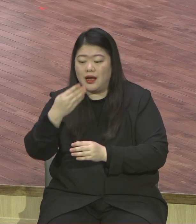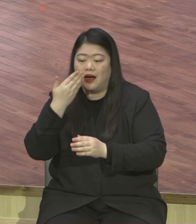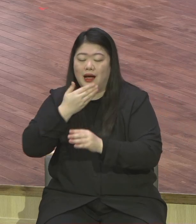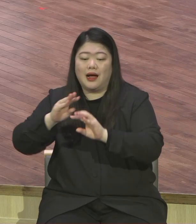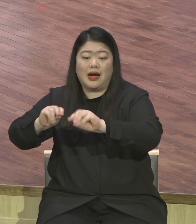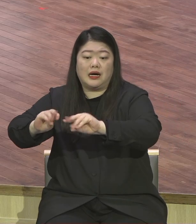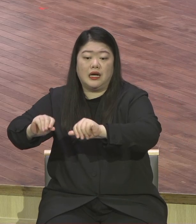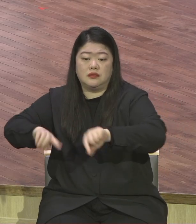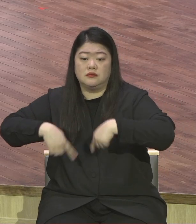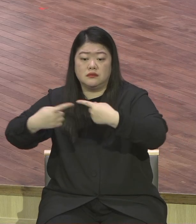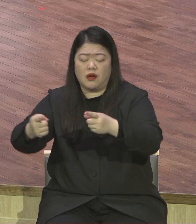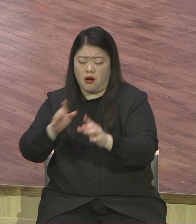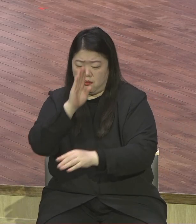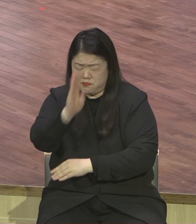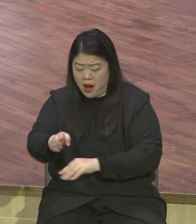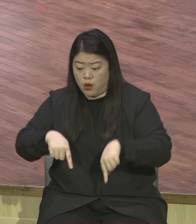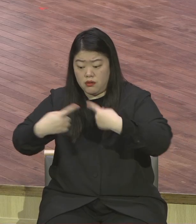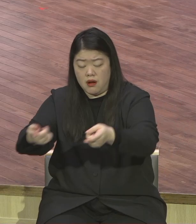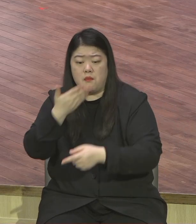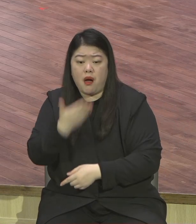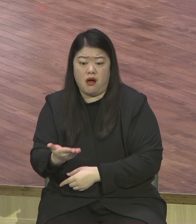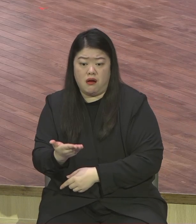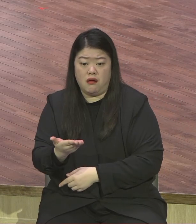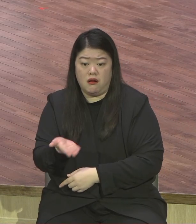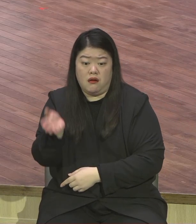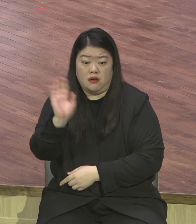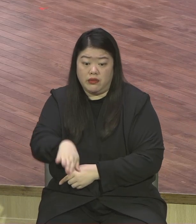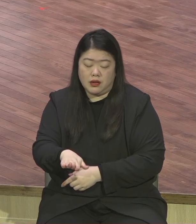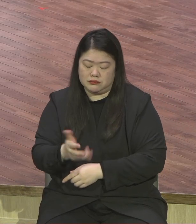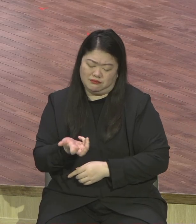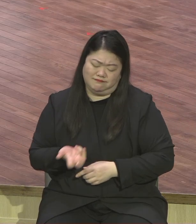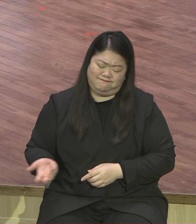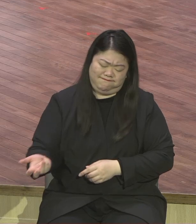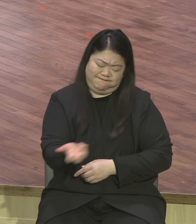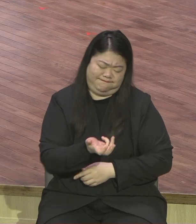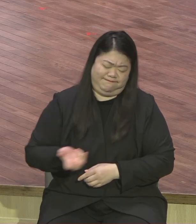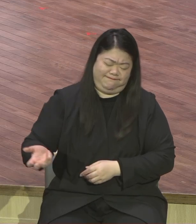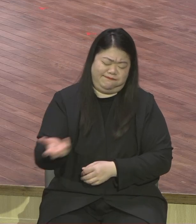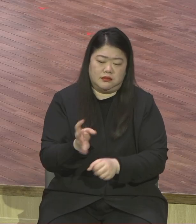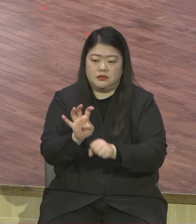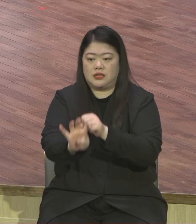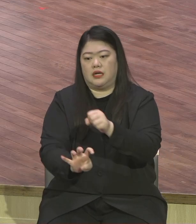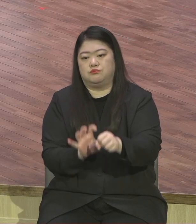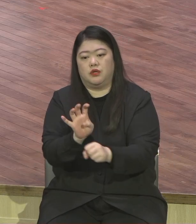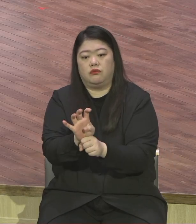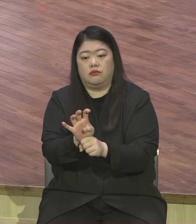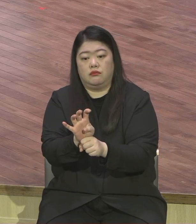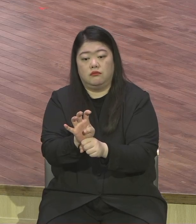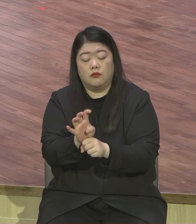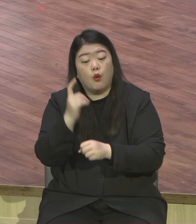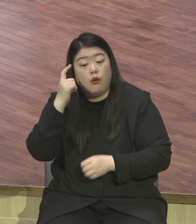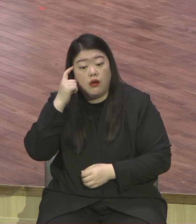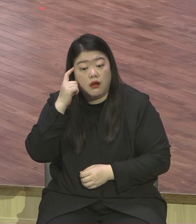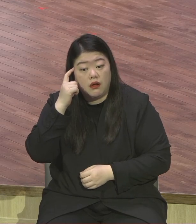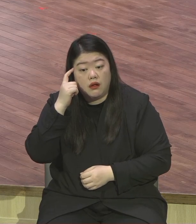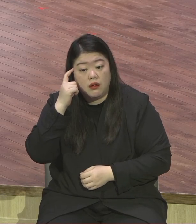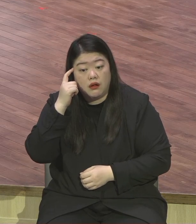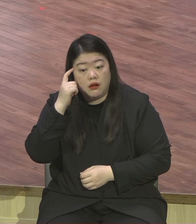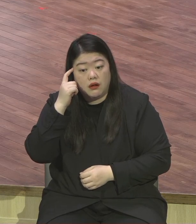이유가 나와 있어요 낮추기 위함이라고 그랬어요 노예생활을 430년